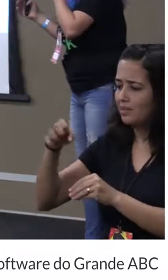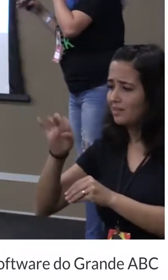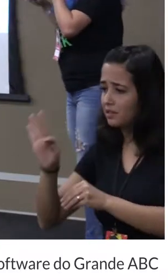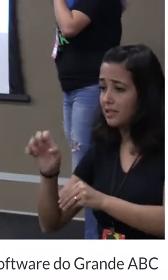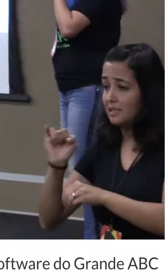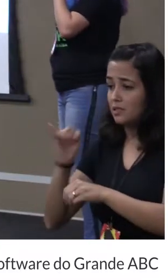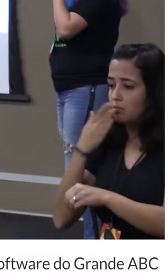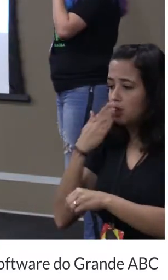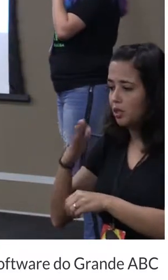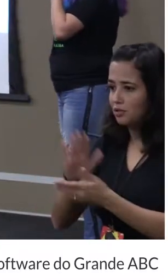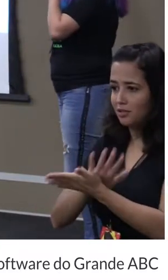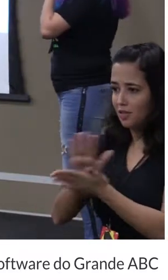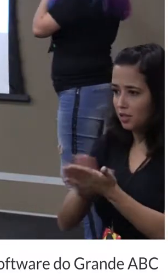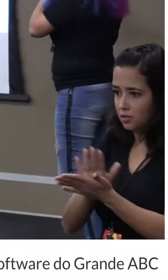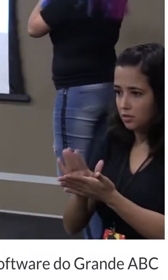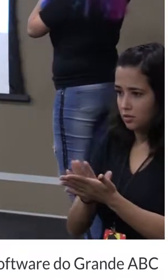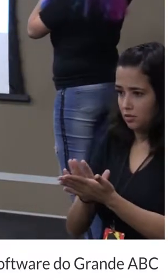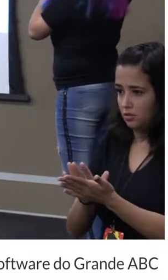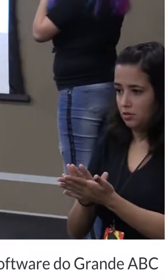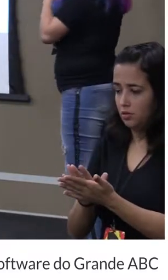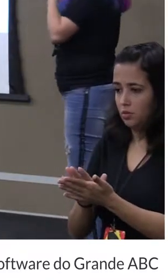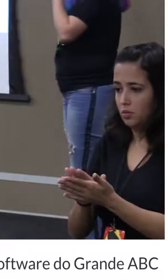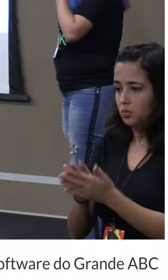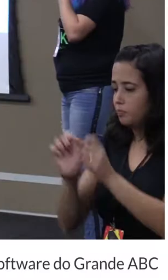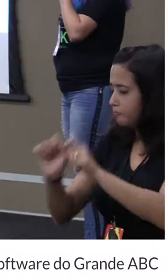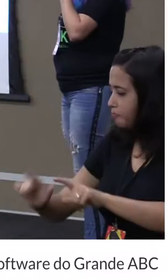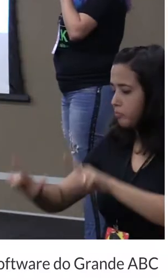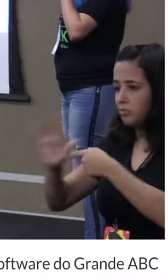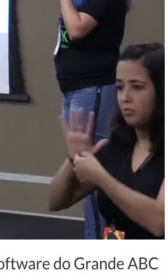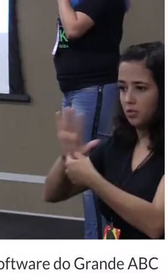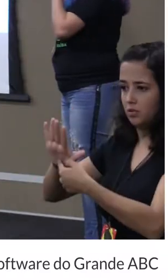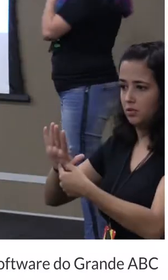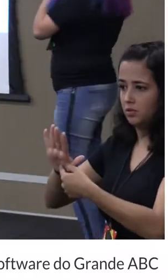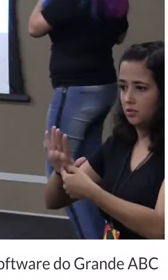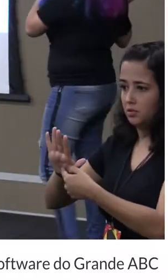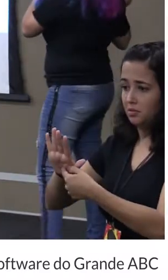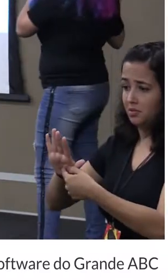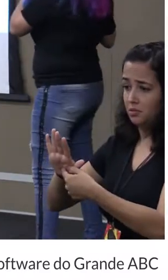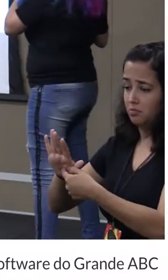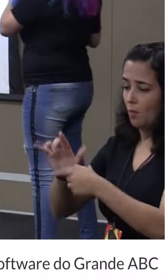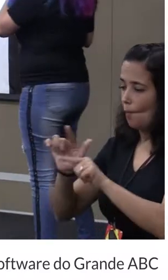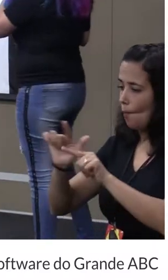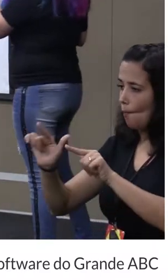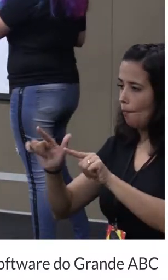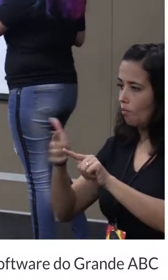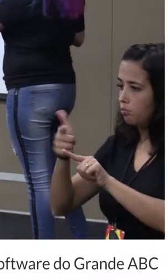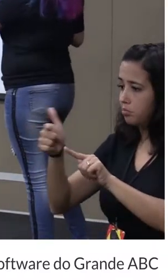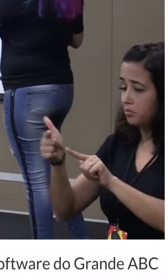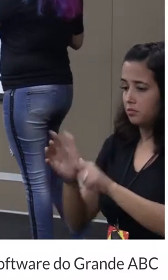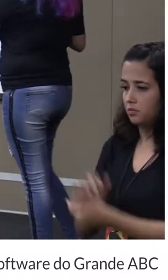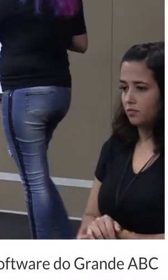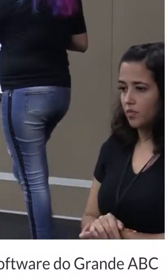chamo ele ele não pesa no meu navegador na minha aplicação. Simplesmente ele não está ali. Não existe. Aí como que eu faço para ele